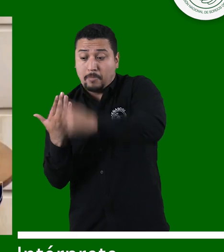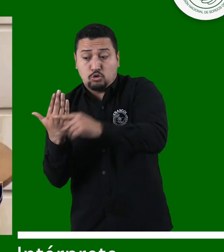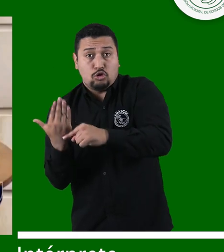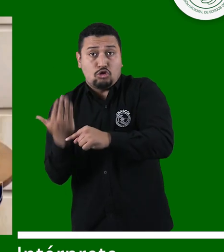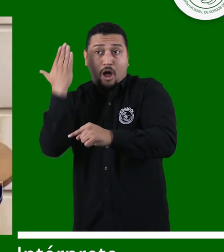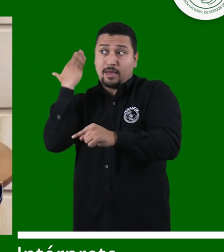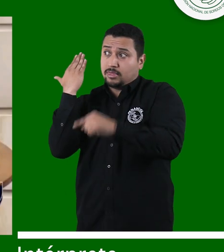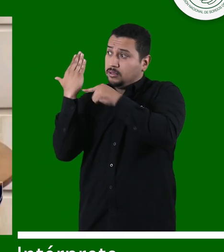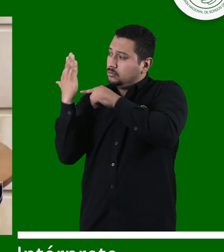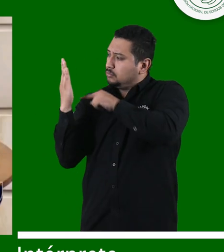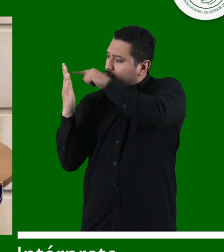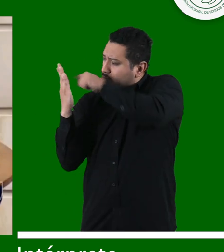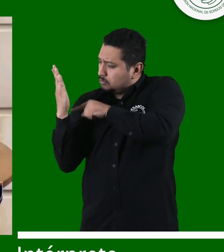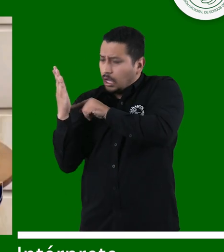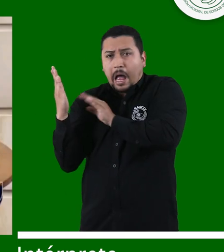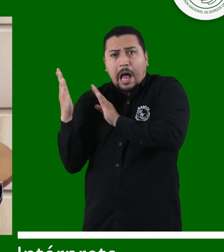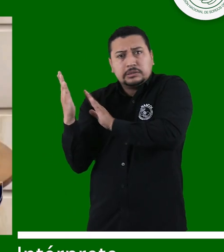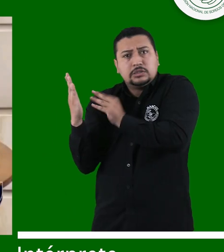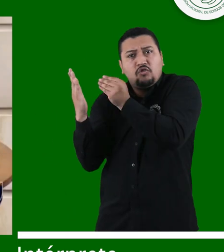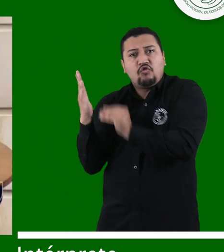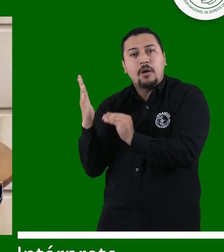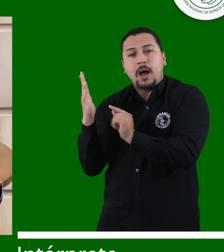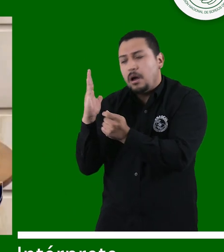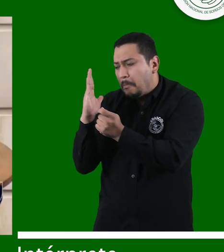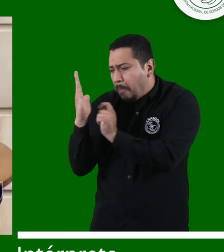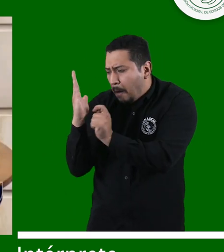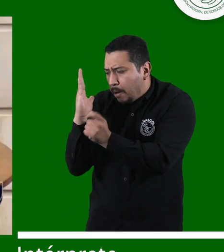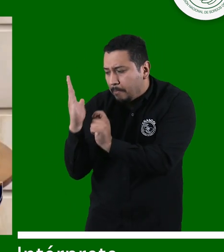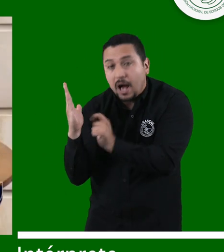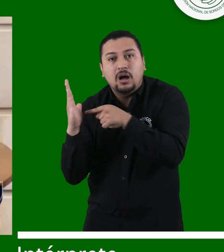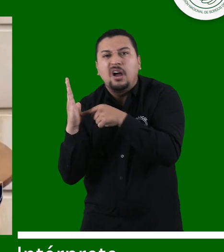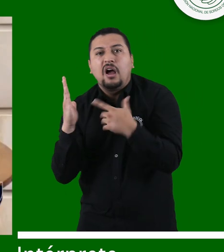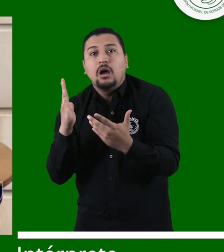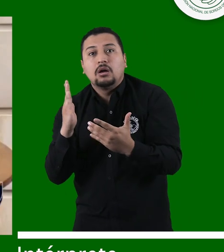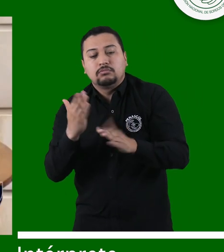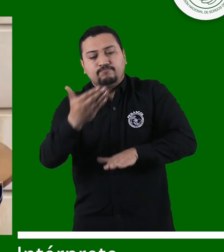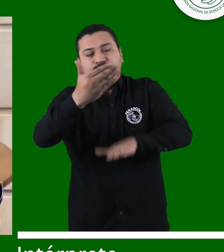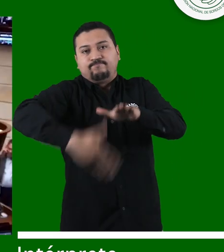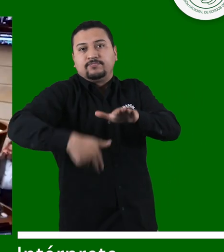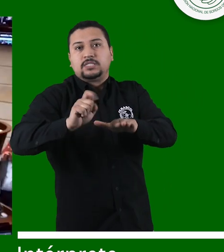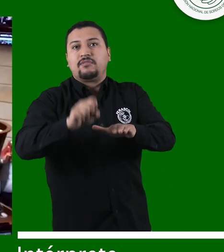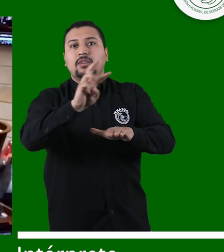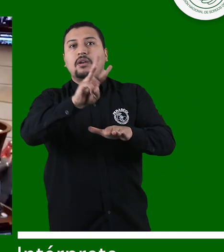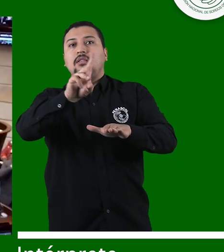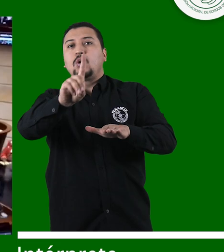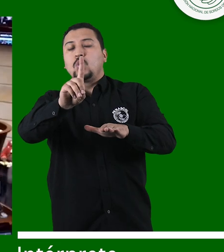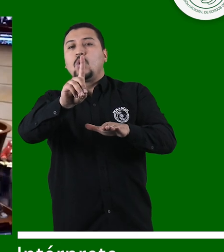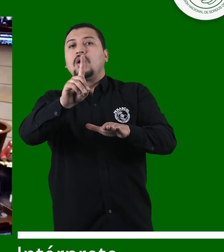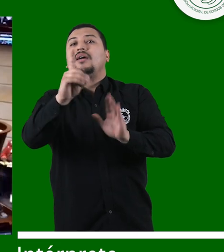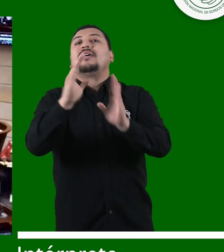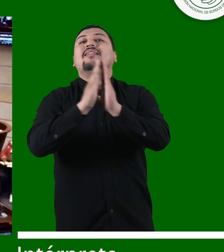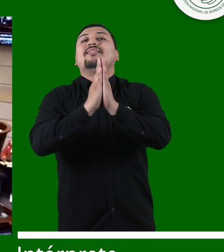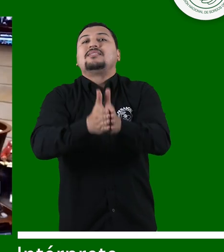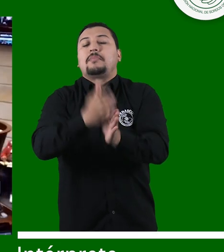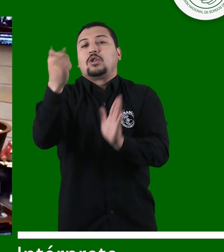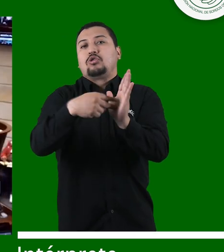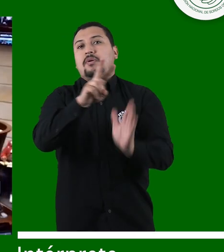en el sentido de darle un plazo operatorio hasta el 31 de diciembre del 2025. A las entidades